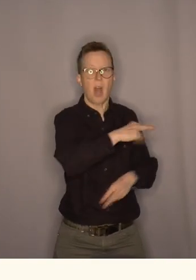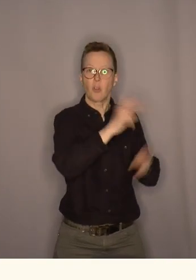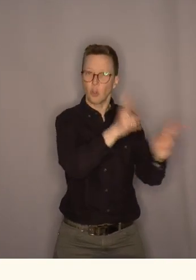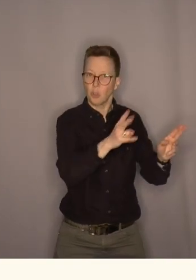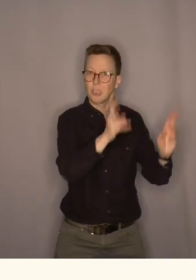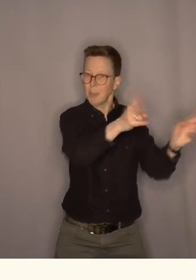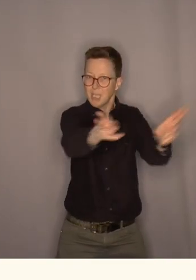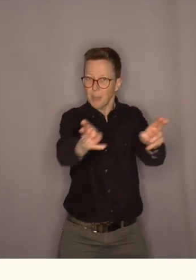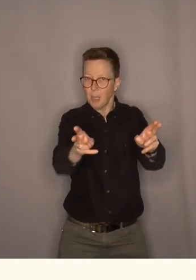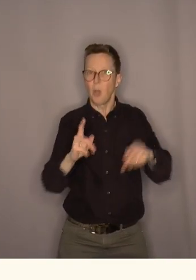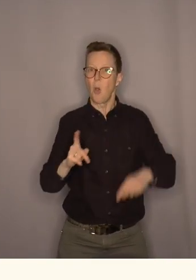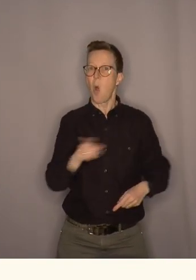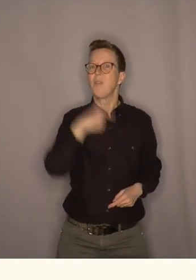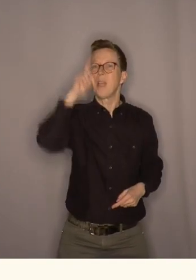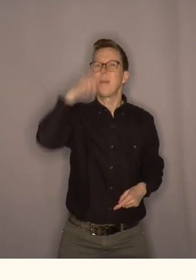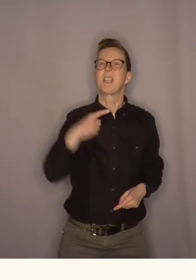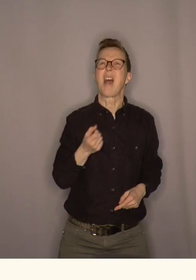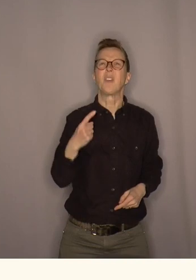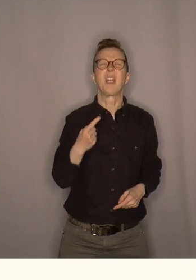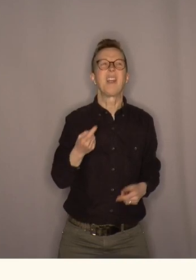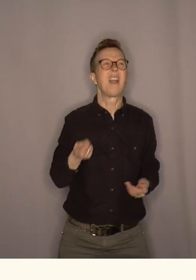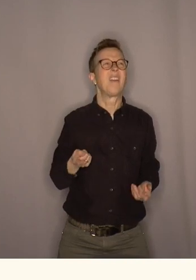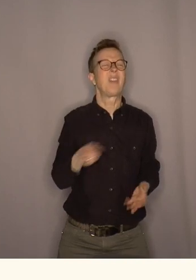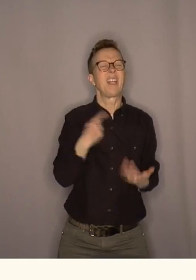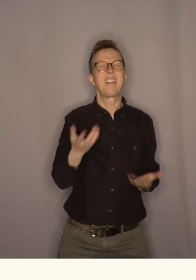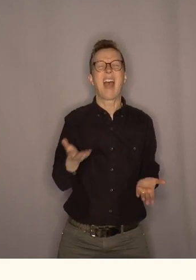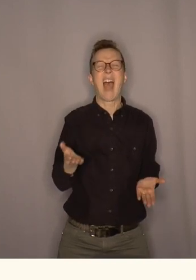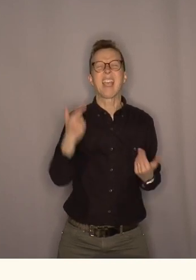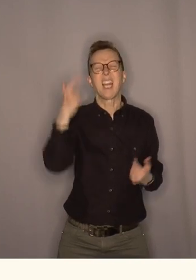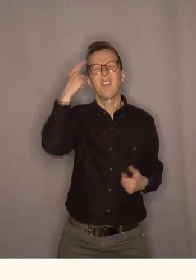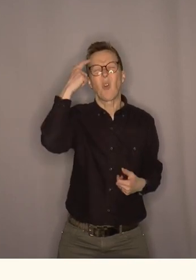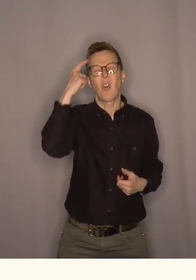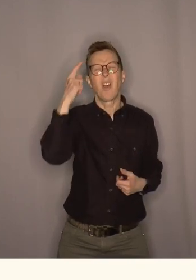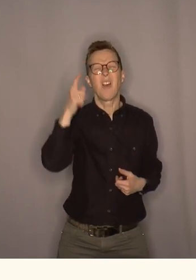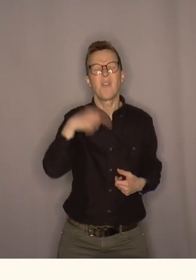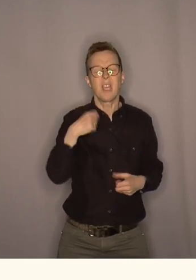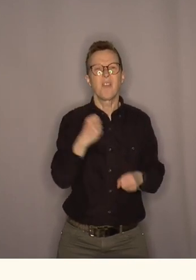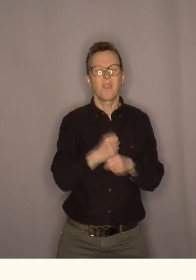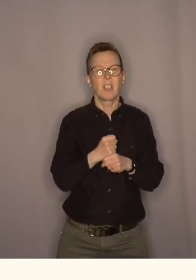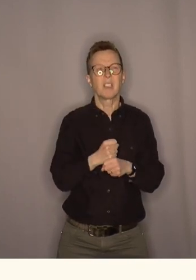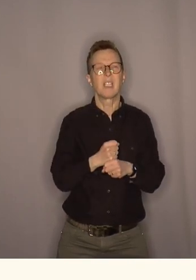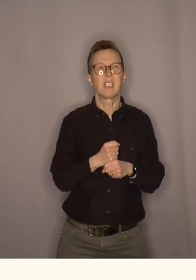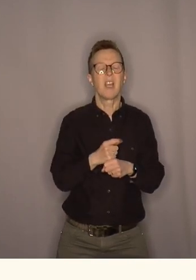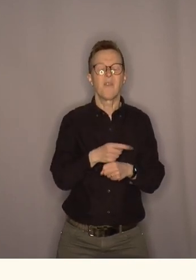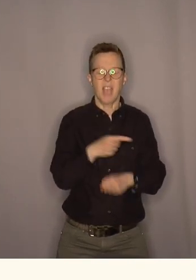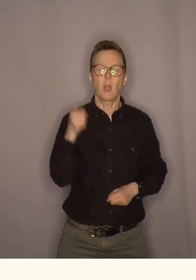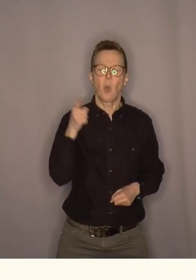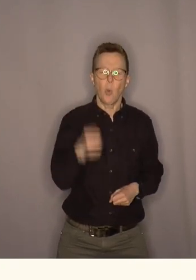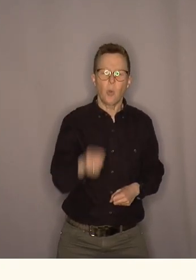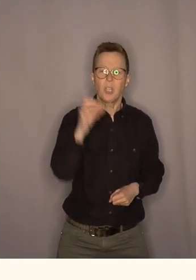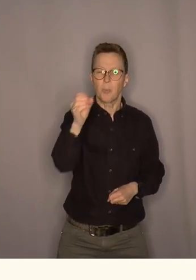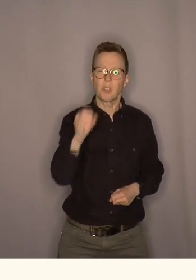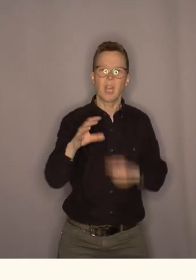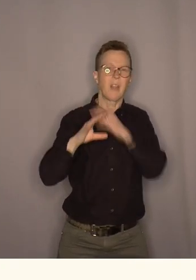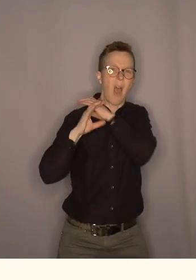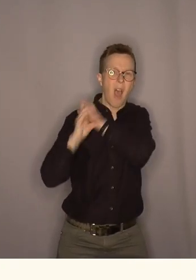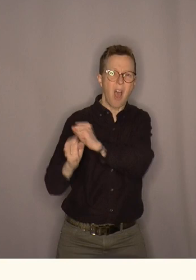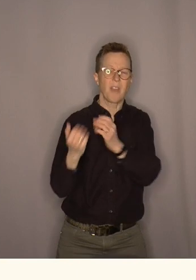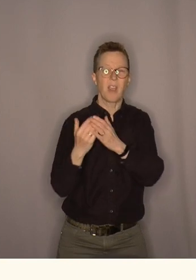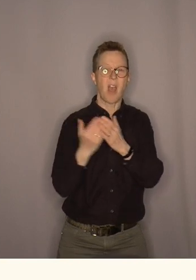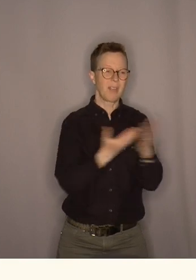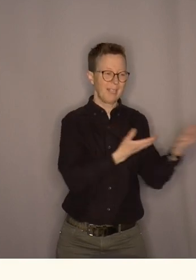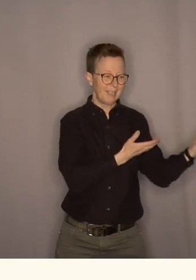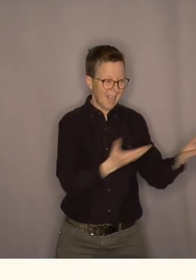og det er jo sånn at vi mennesker er av og til litt enkle så det er alt vi forstår at vi faktisk er 100% avhengig av de tjenestene og